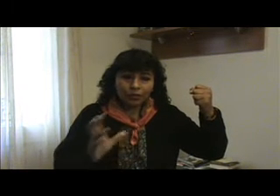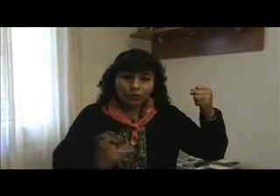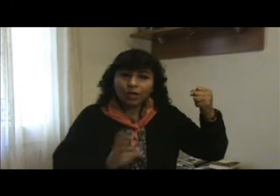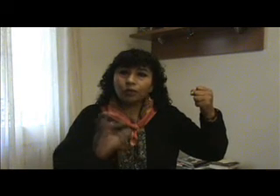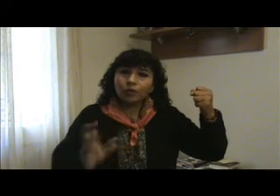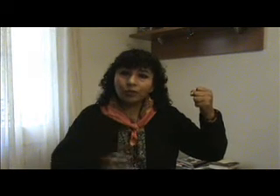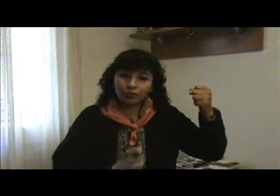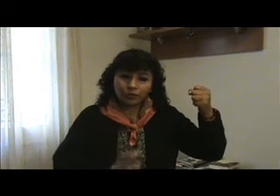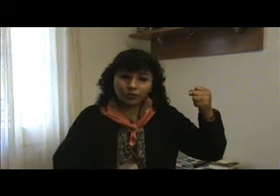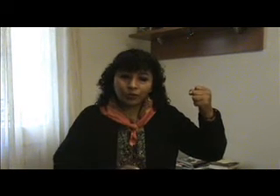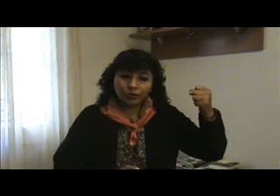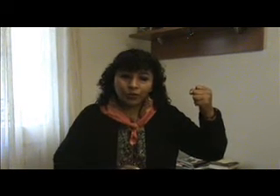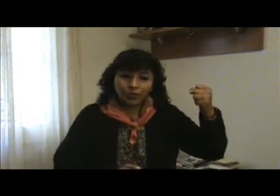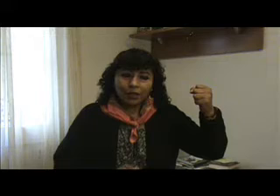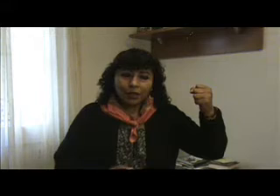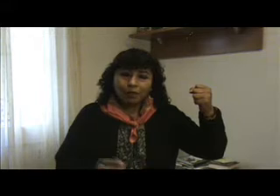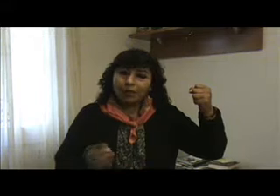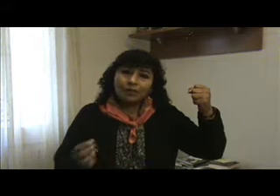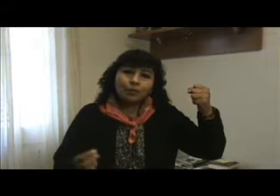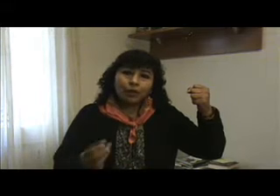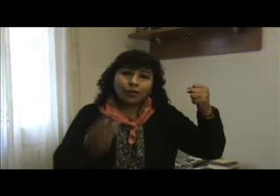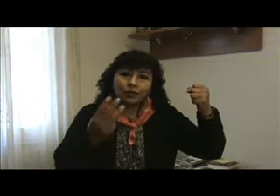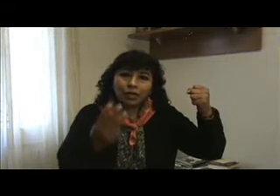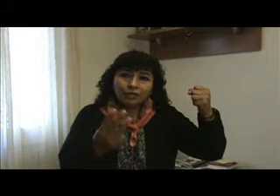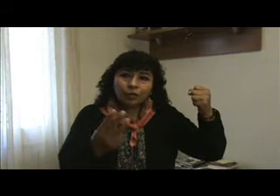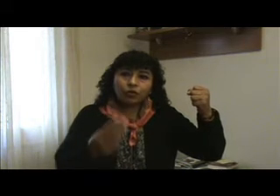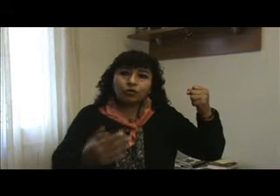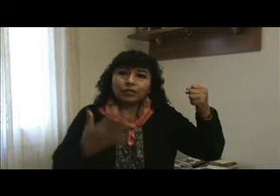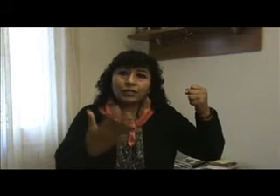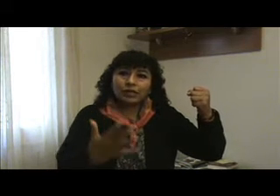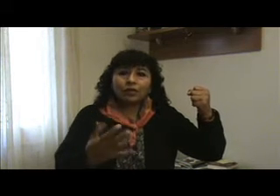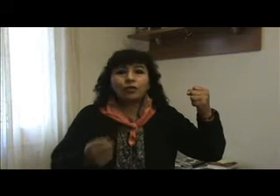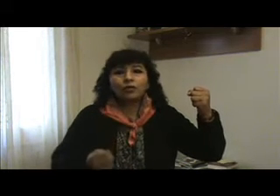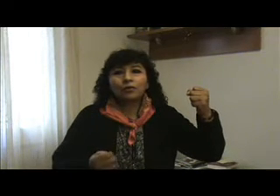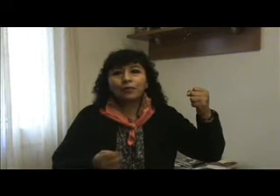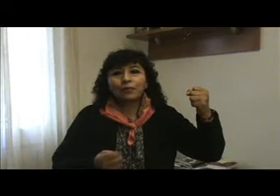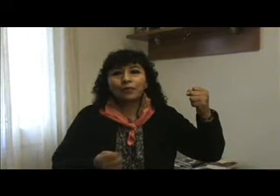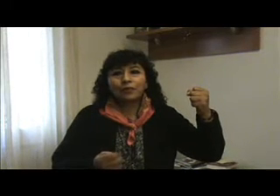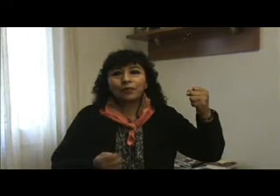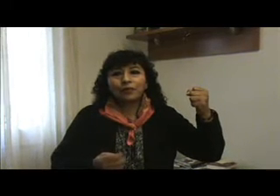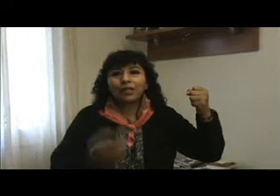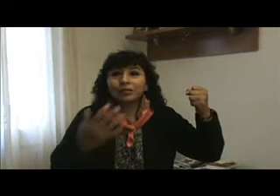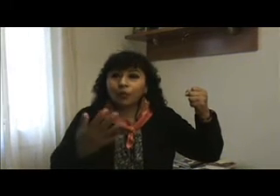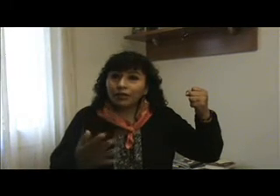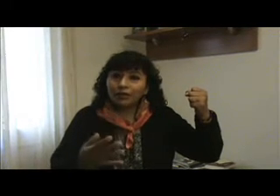tantos argumentos, al principio eran tres votos de cinco. Después,